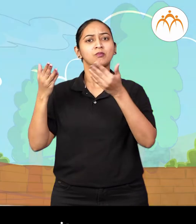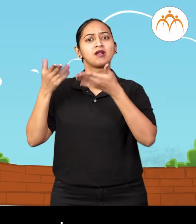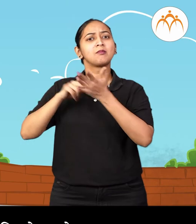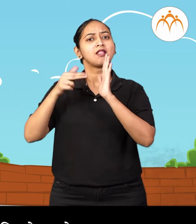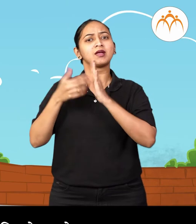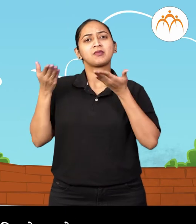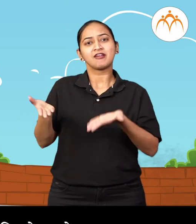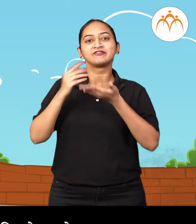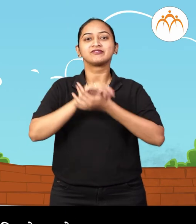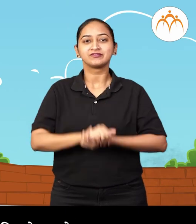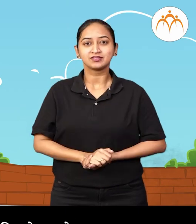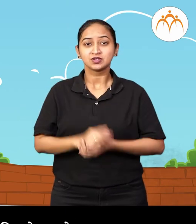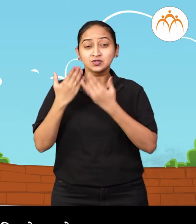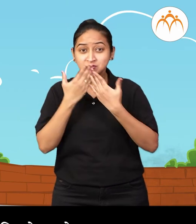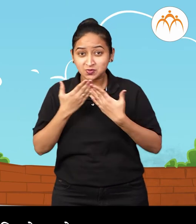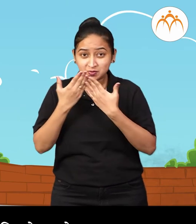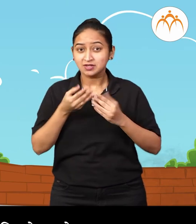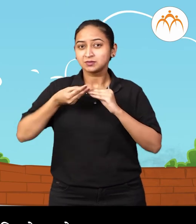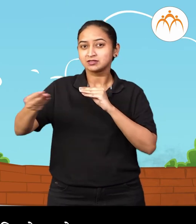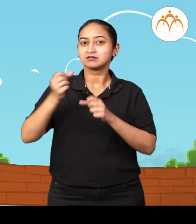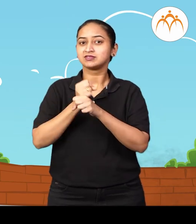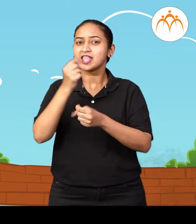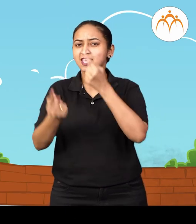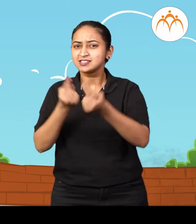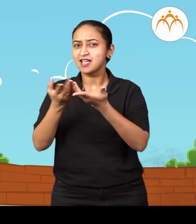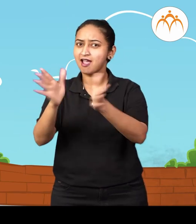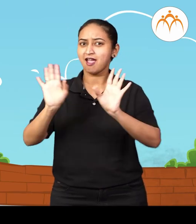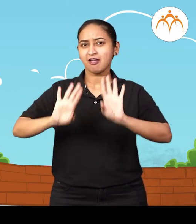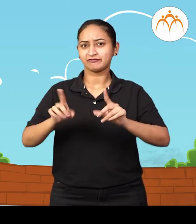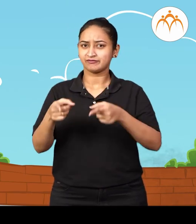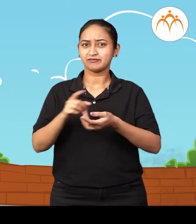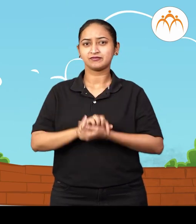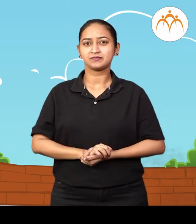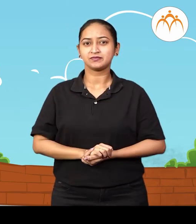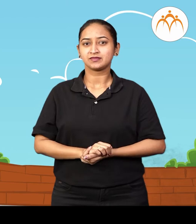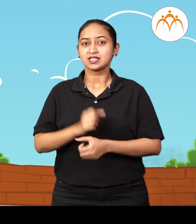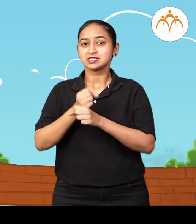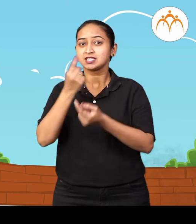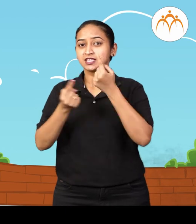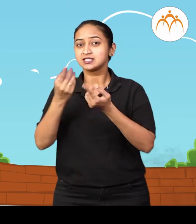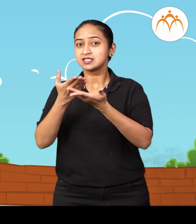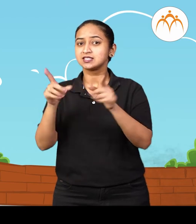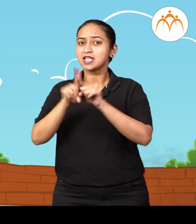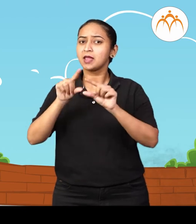शालेचा बाजुला ही बाग दिस्ते का अरे वाँ, हे आहे उद्यान